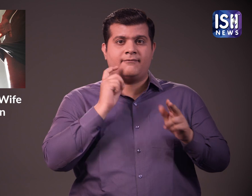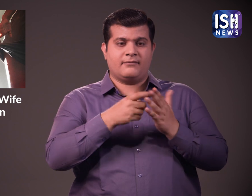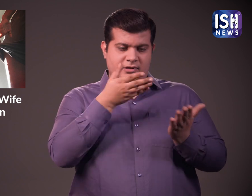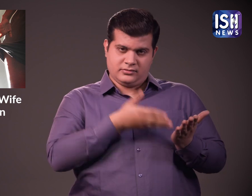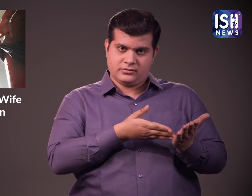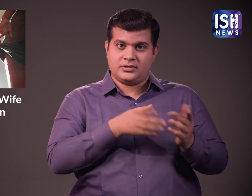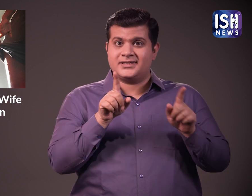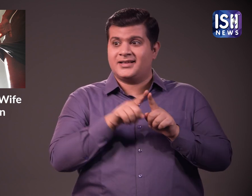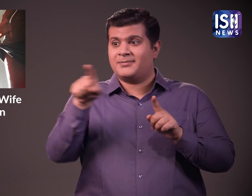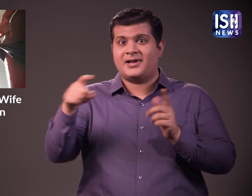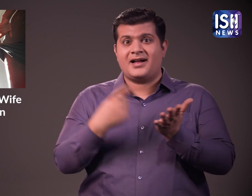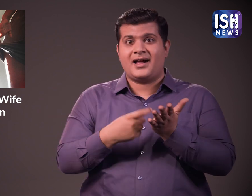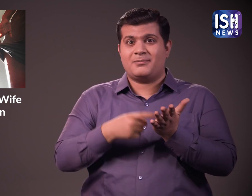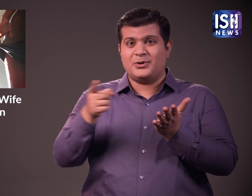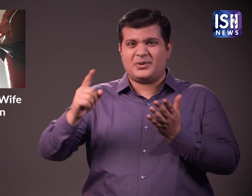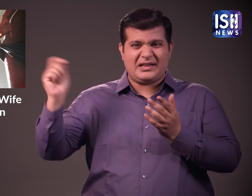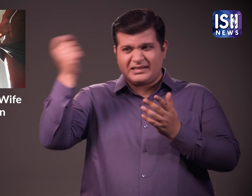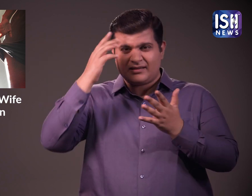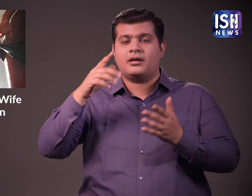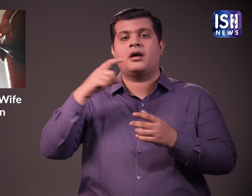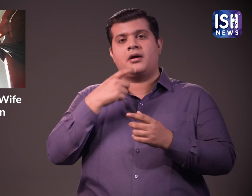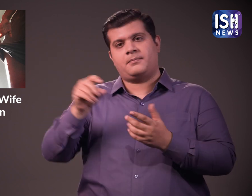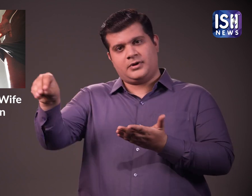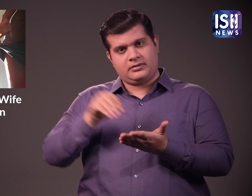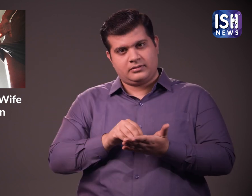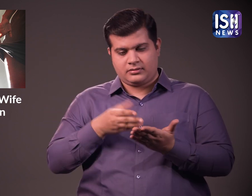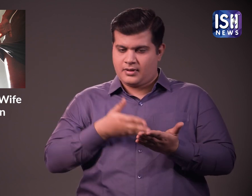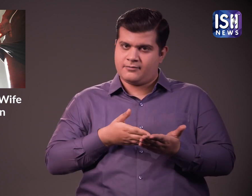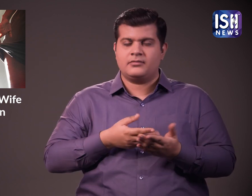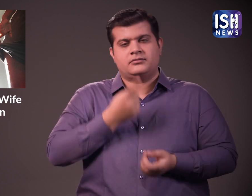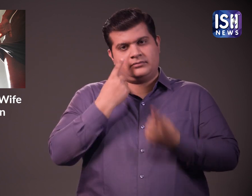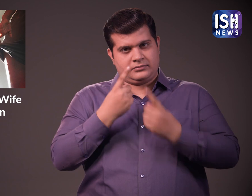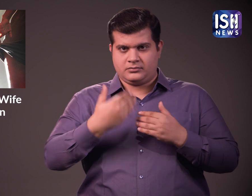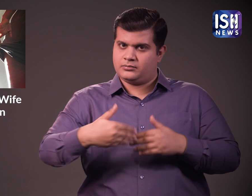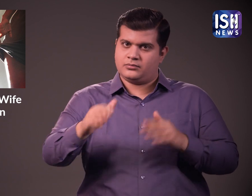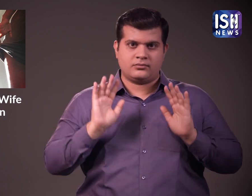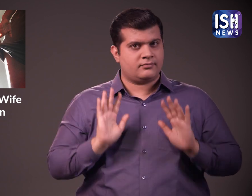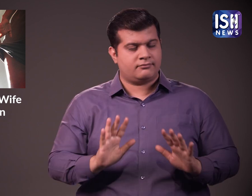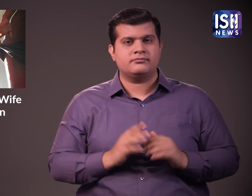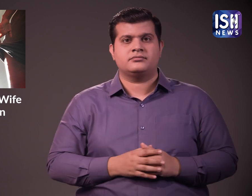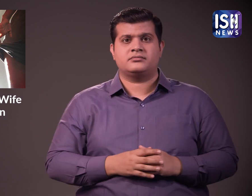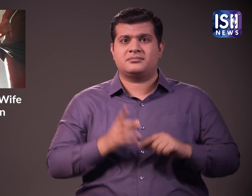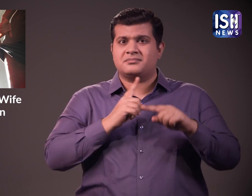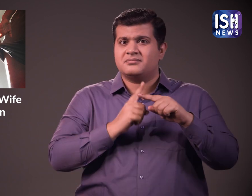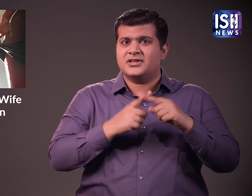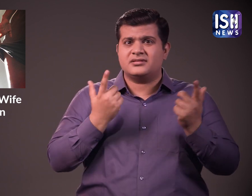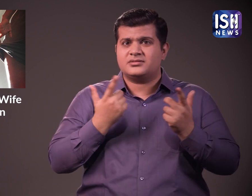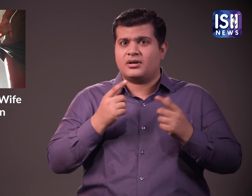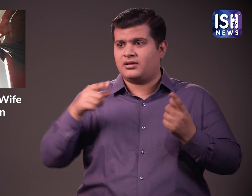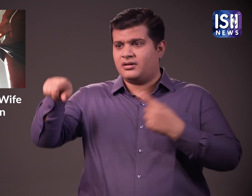पुलिस ने दोनों की तहरीर पर दोनों पक्षों के खिलाफ मामला दर्ज कर लिया है प्रभाकरण